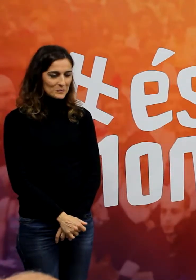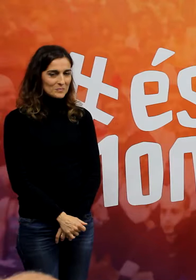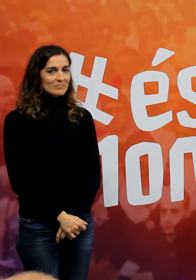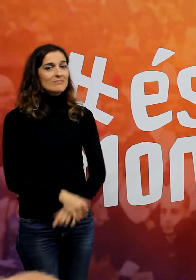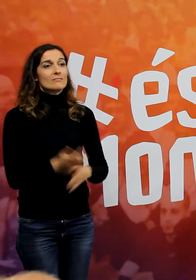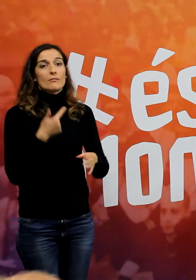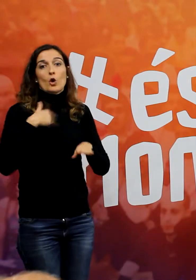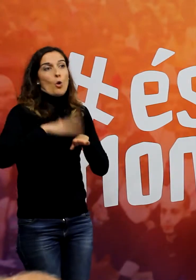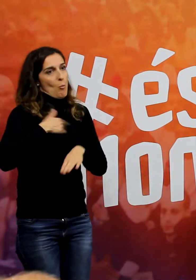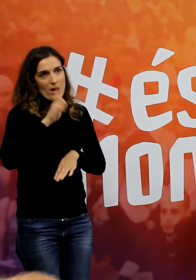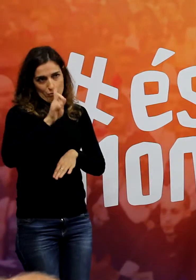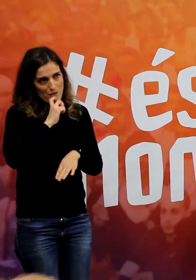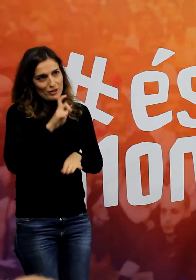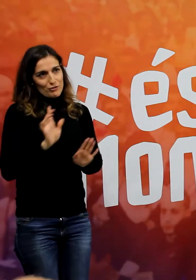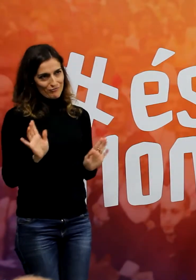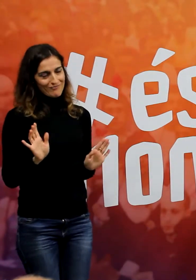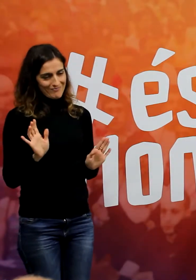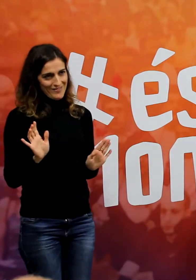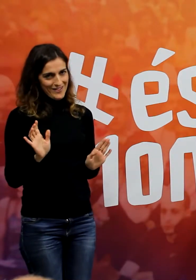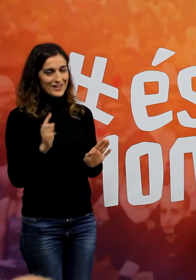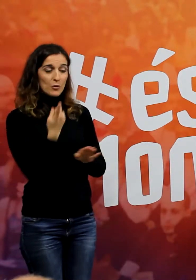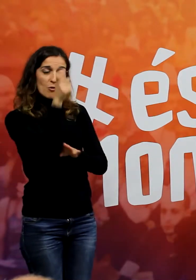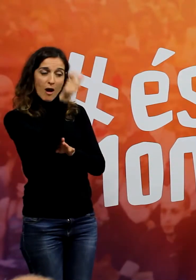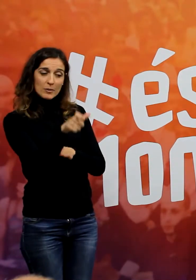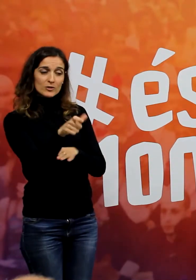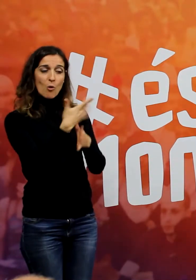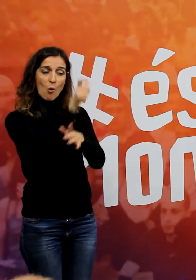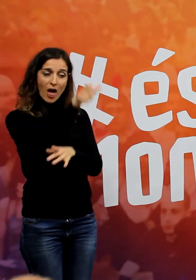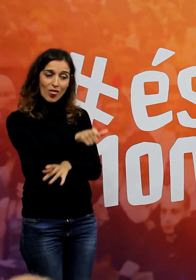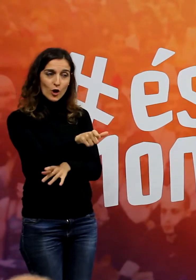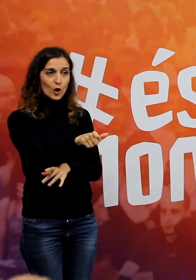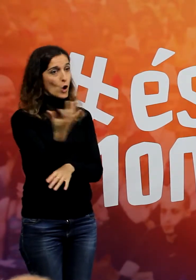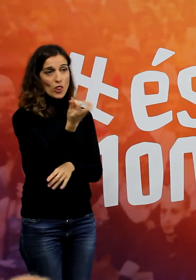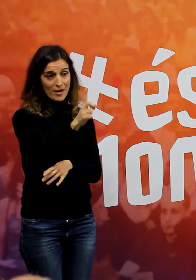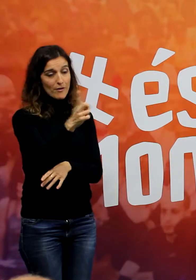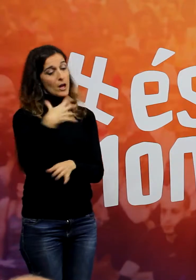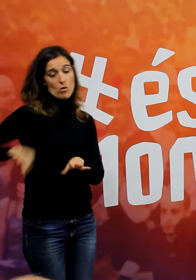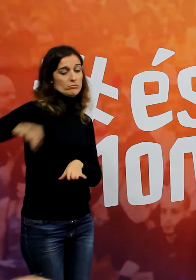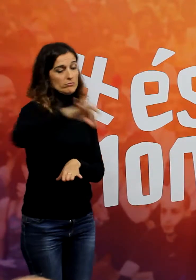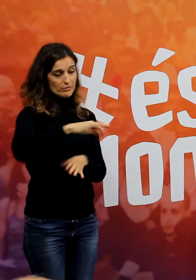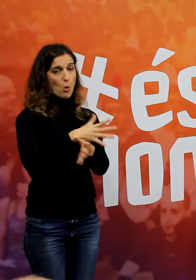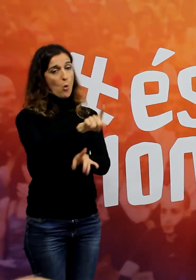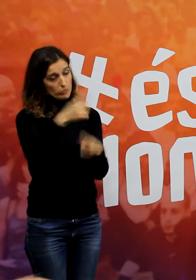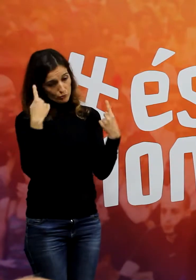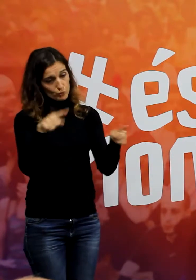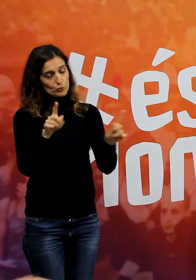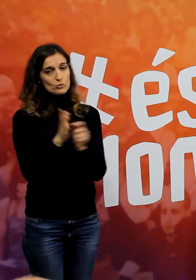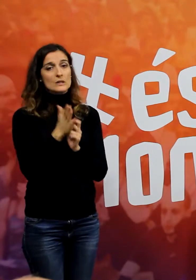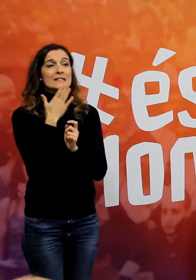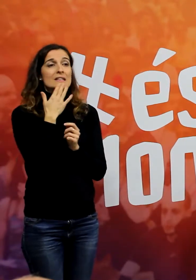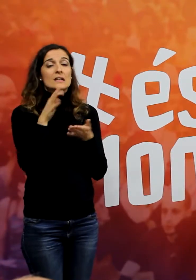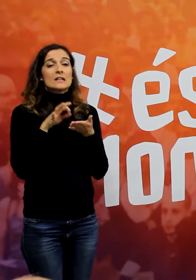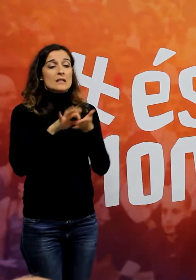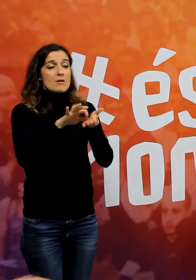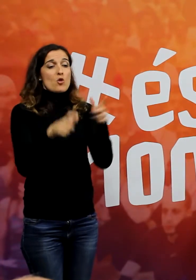Jo no he tingut la culpa. han alineat a uno que no tenien cap a veure alineat. Escolta, jo què sé, ja s'empanyaran. Si no tenen servicis